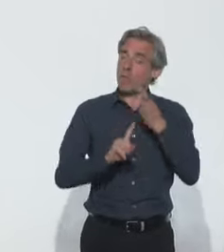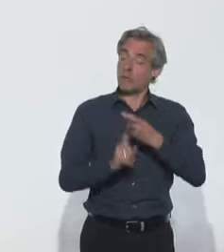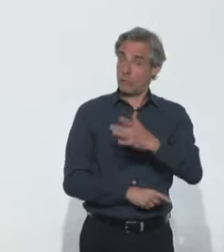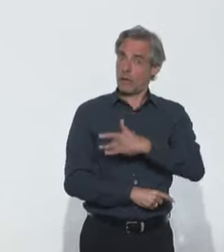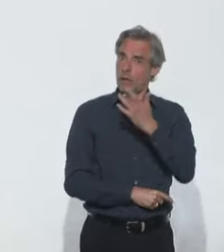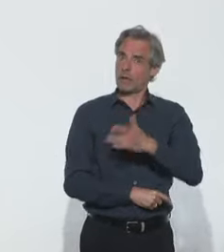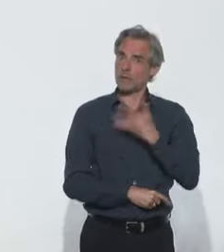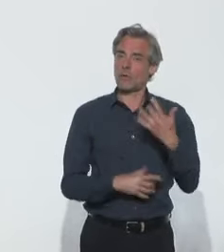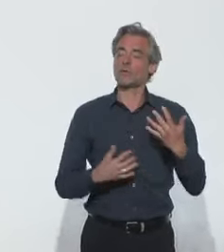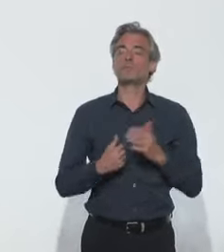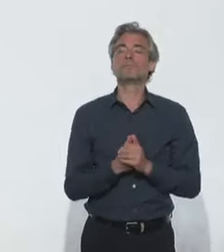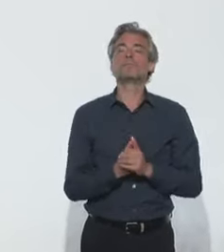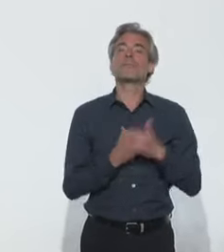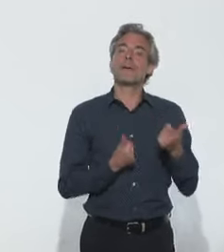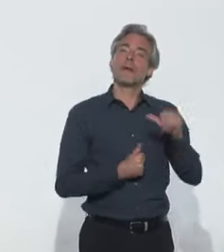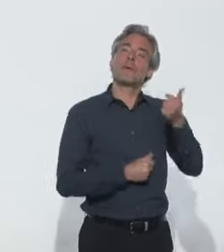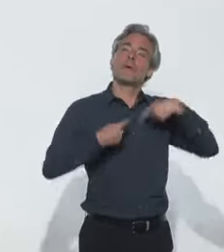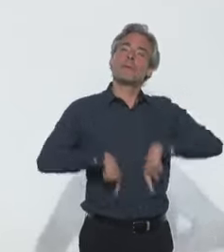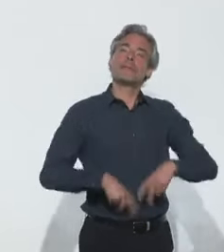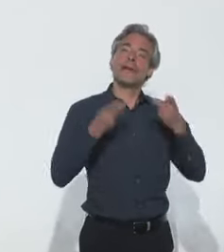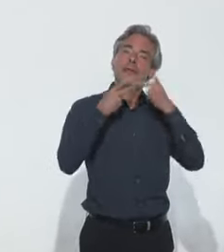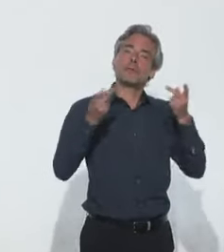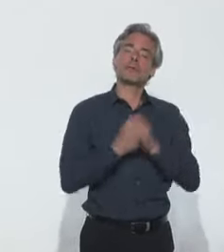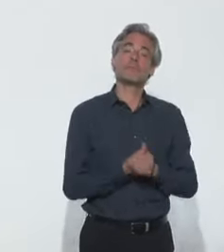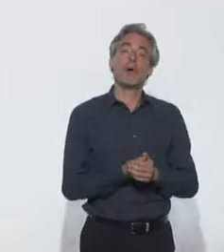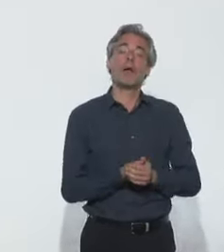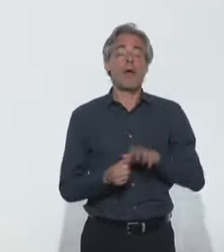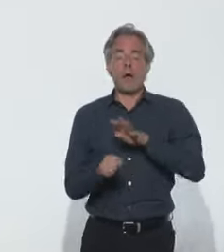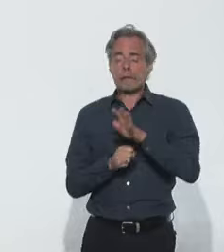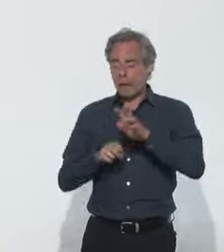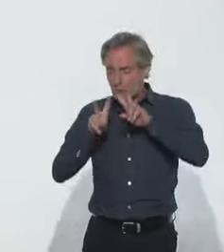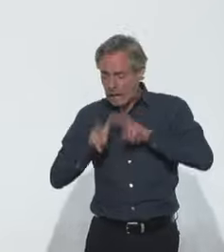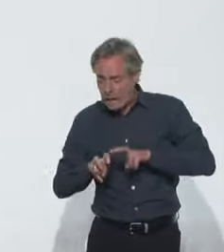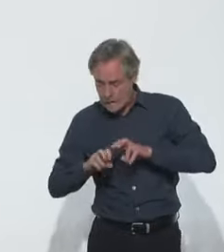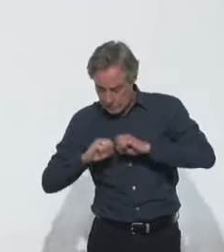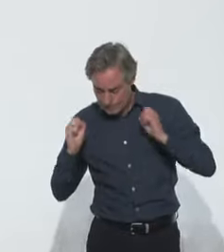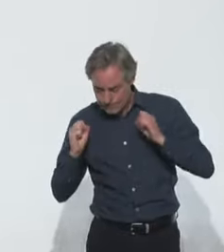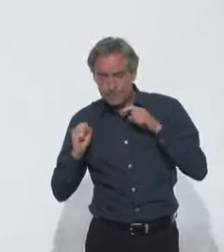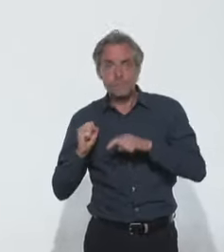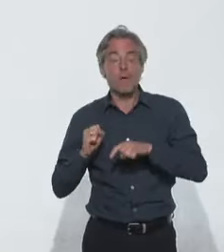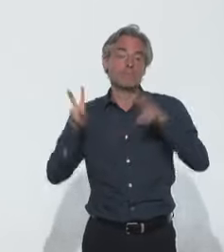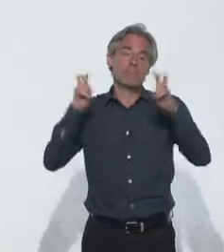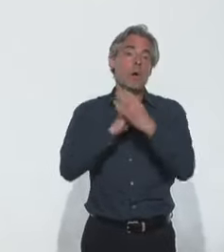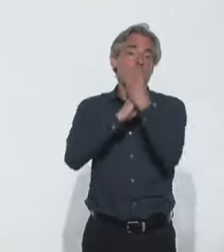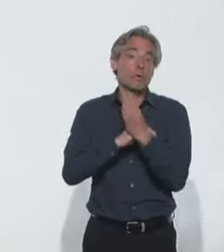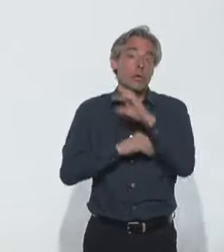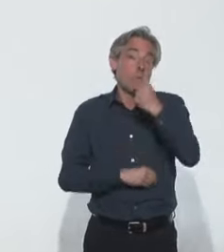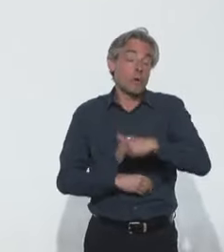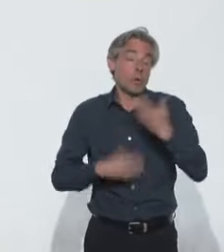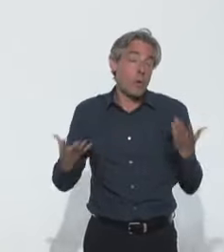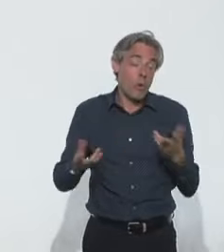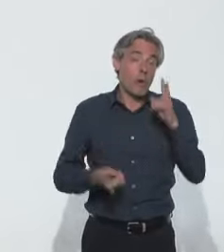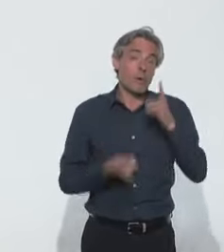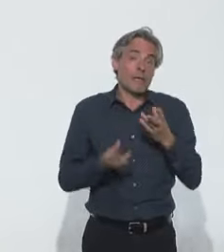Et après, que citait le Premier ministre, c'est que quand on analyse des anticorps, on peut avoir des anticorps protecteurs ou pas et